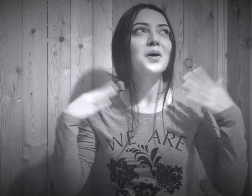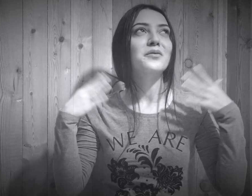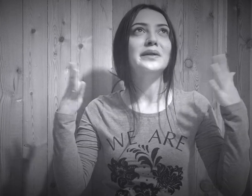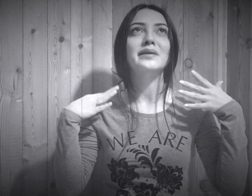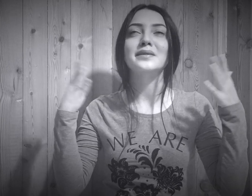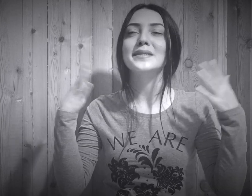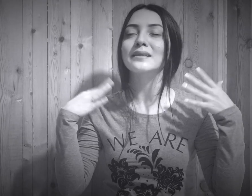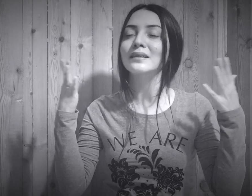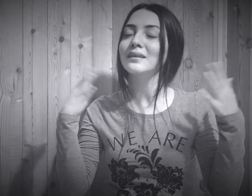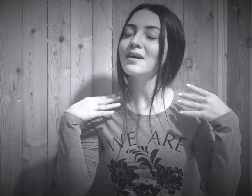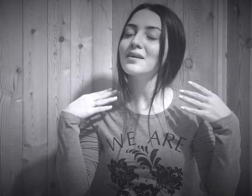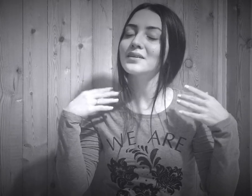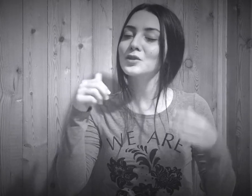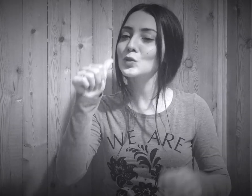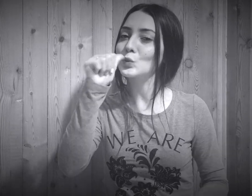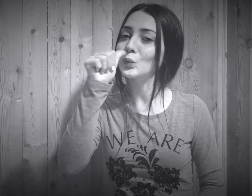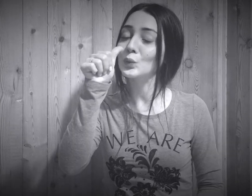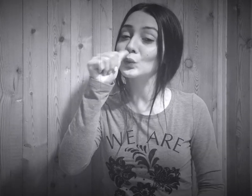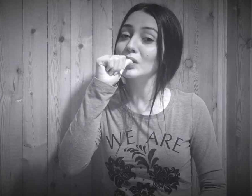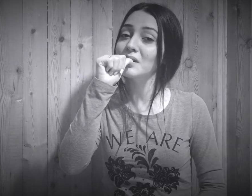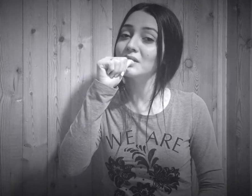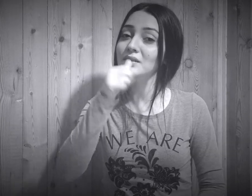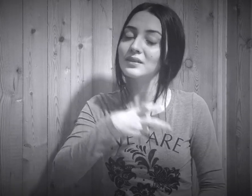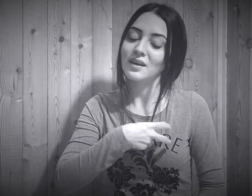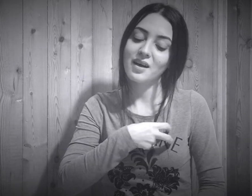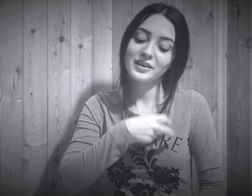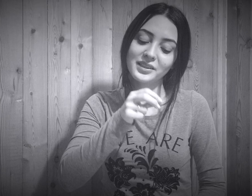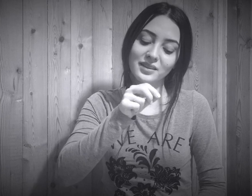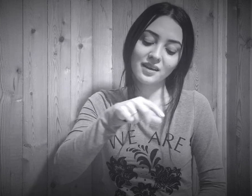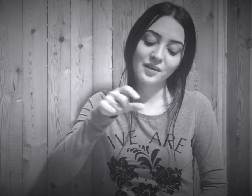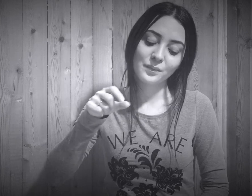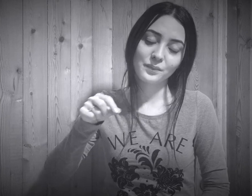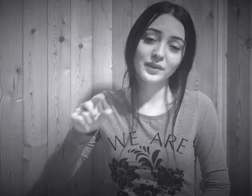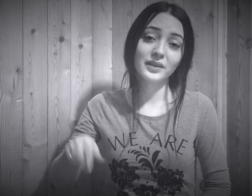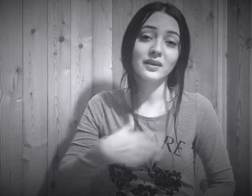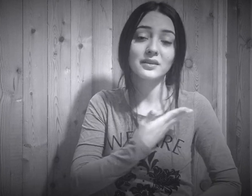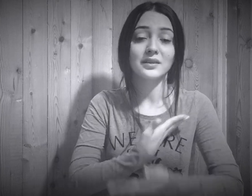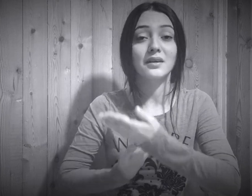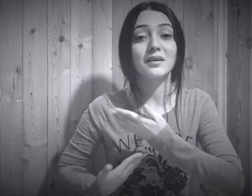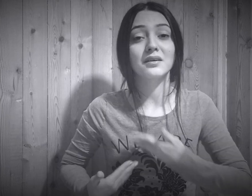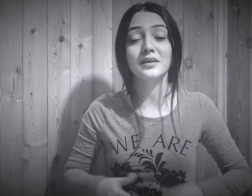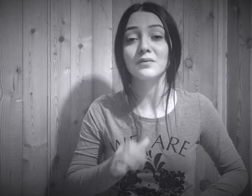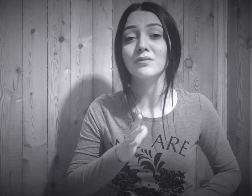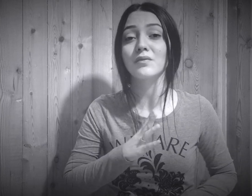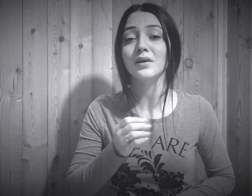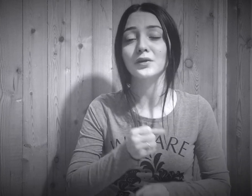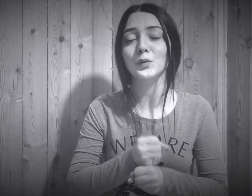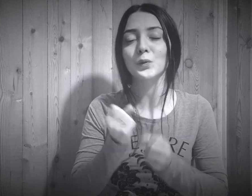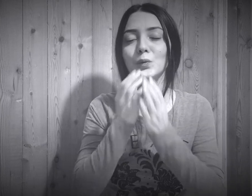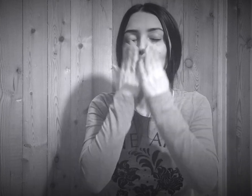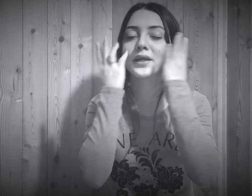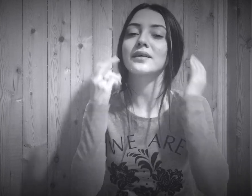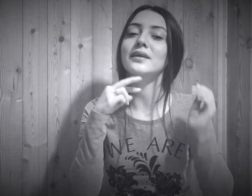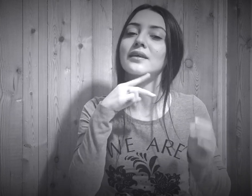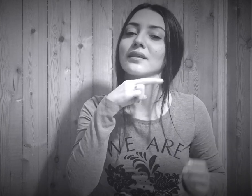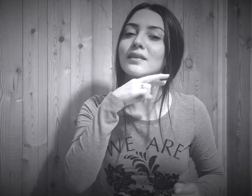Havasından suyundan aşk damlayan yârim var gül renginde